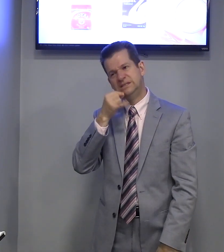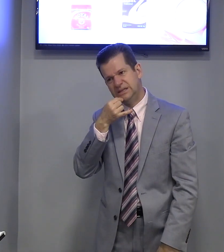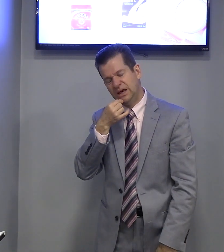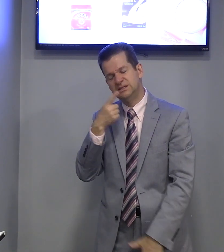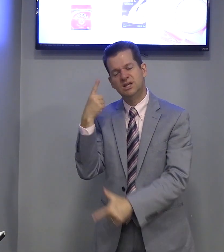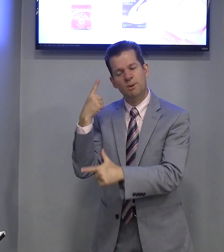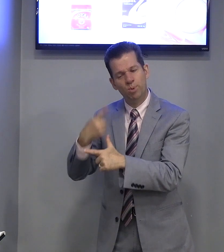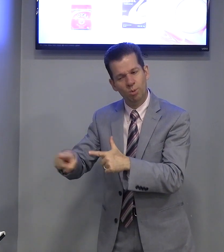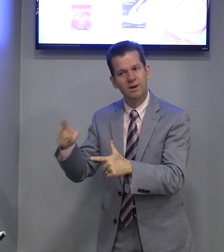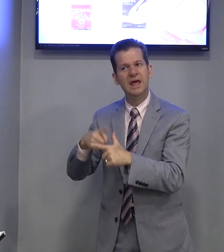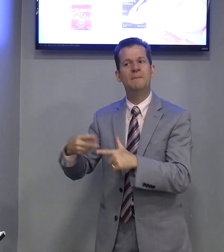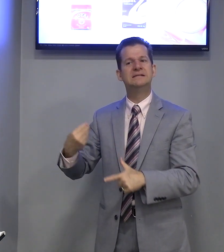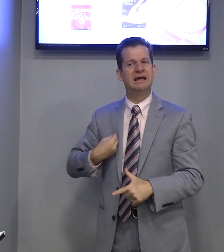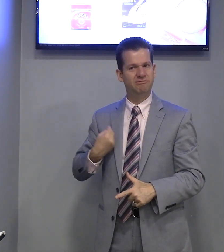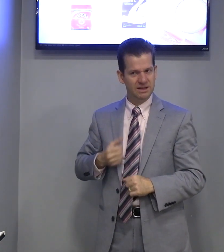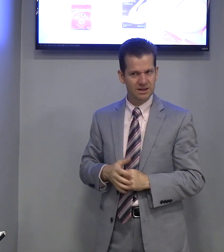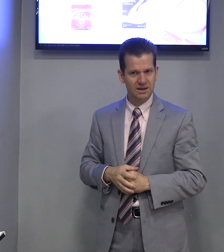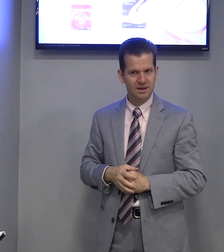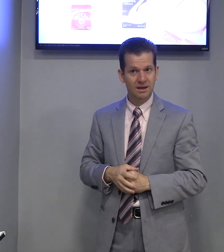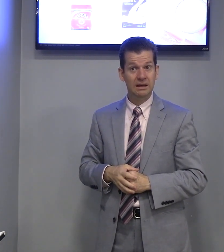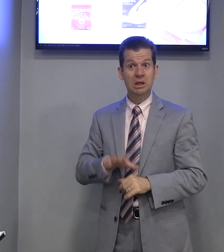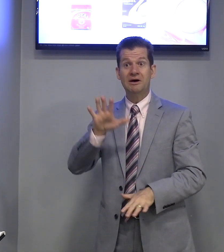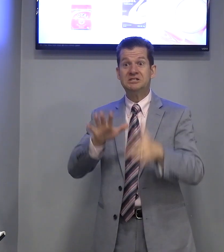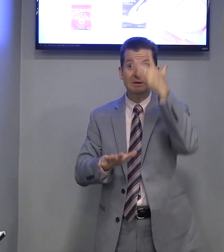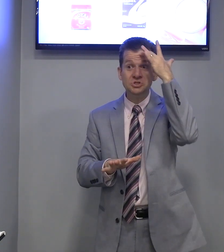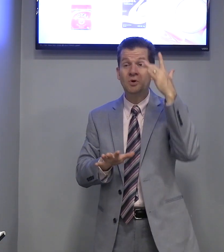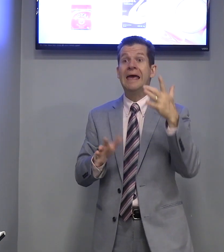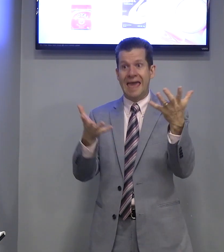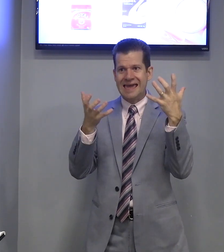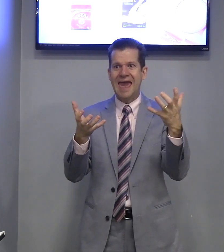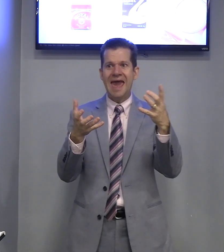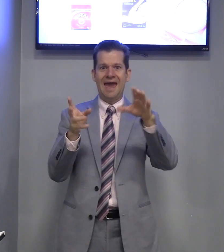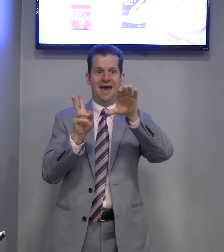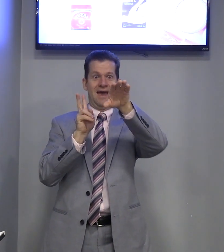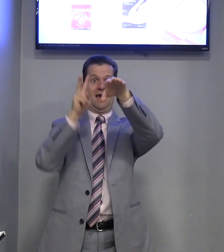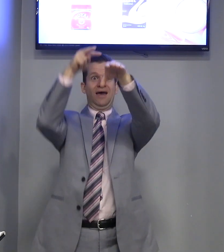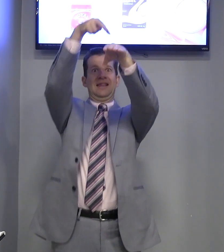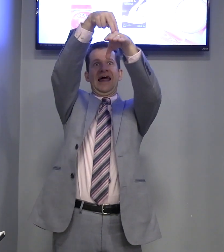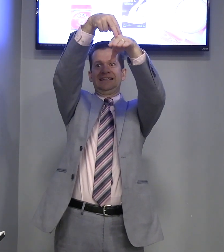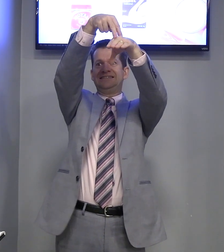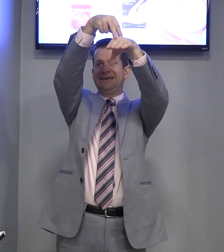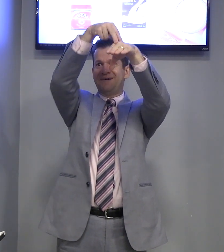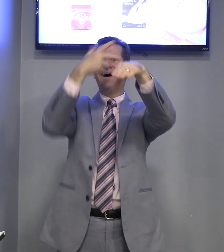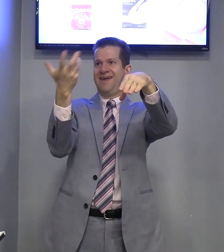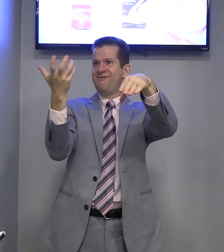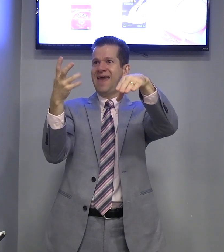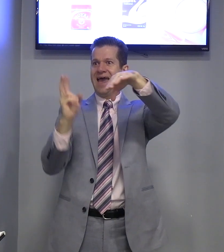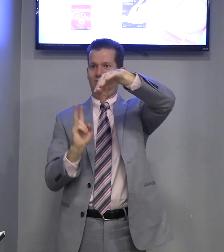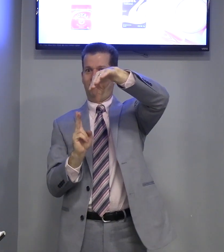Pessoa. Problemas na vida. Então, as vezes a pessoa quer, lá em cima, eu quero,